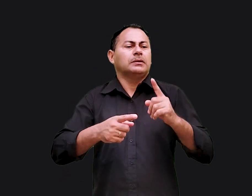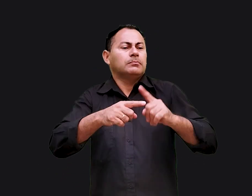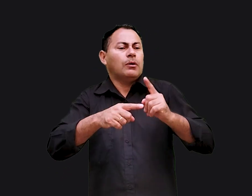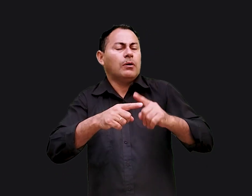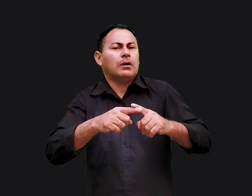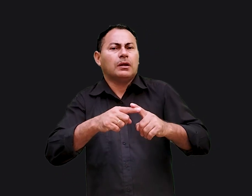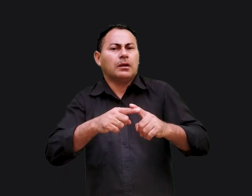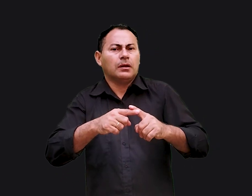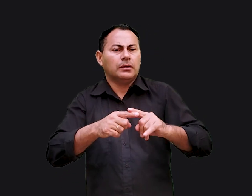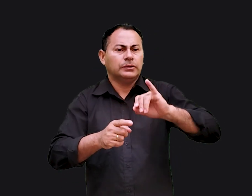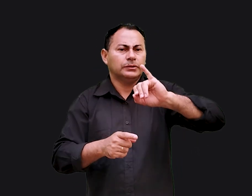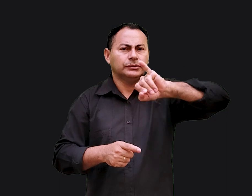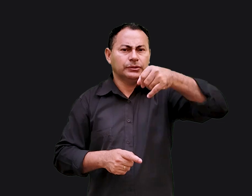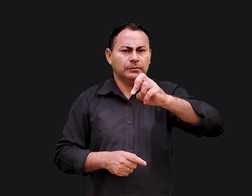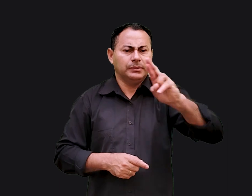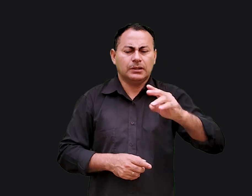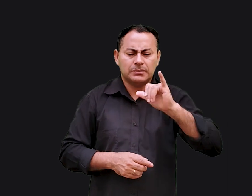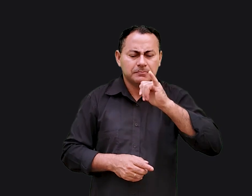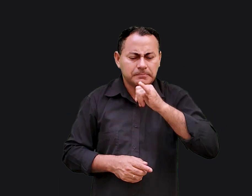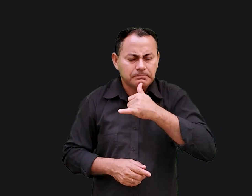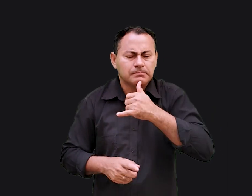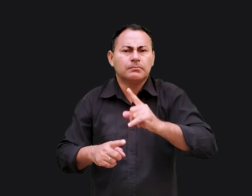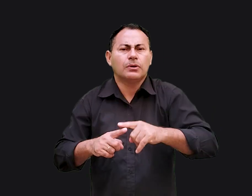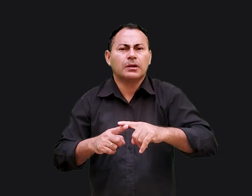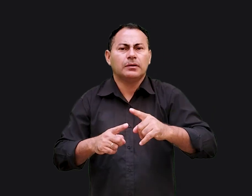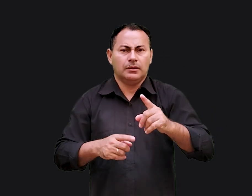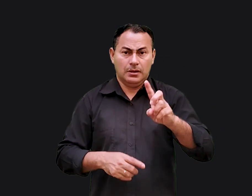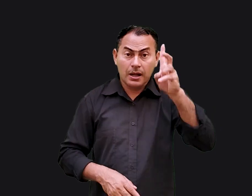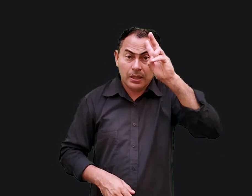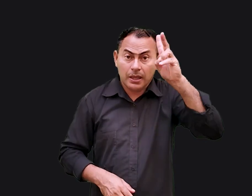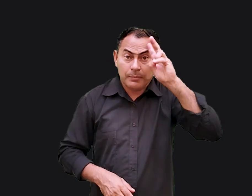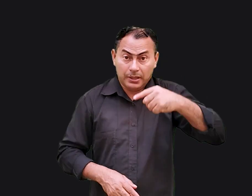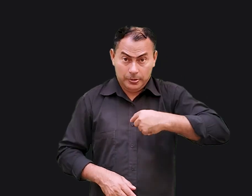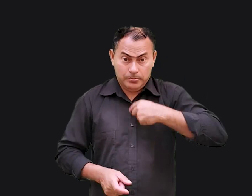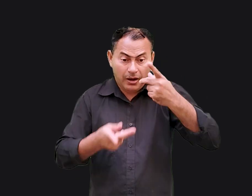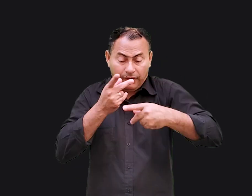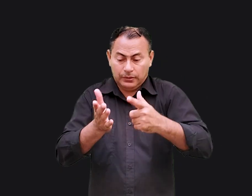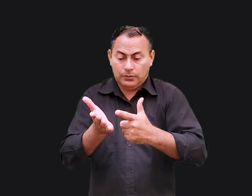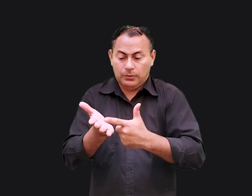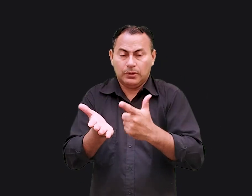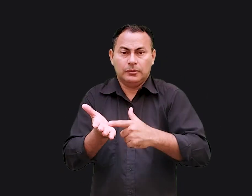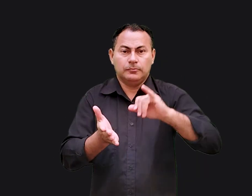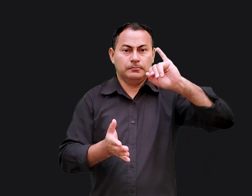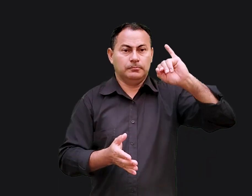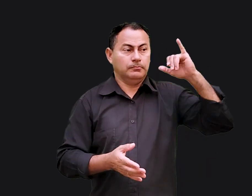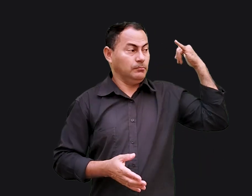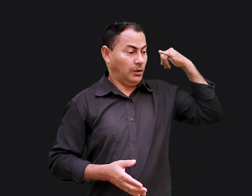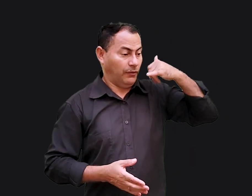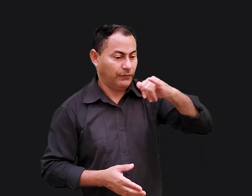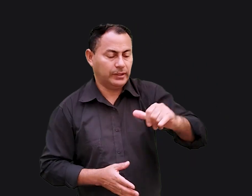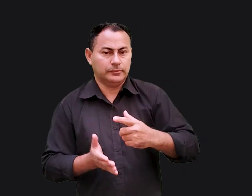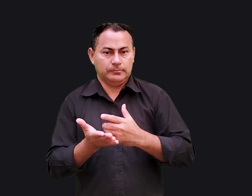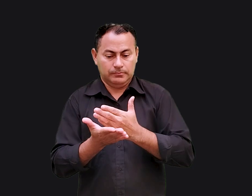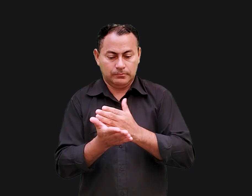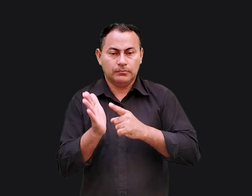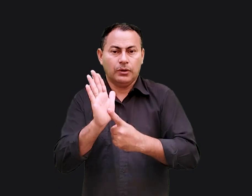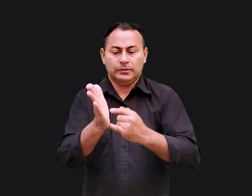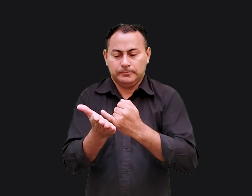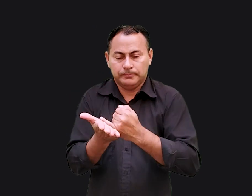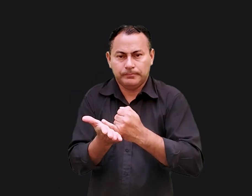Mas por que ele estava tão angustiado? Vocês estão lembrados que eu disse que os livros proféticos trazem em suas introduções